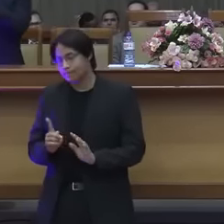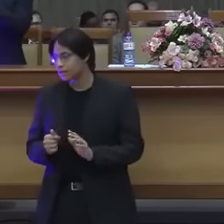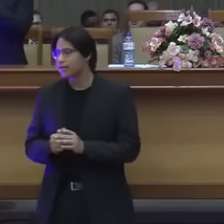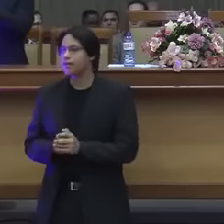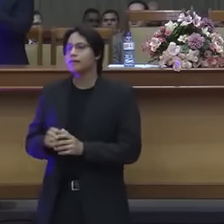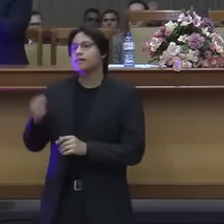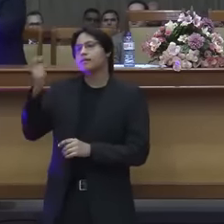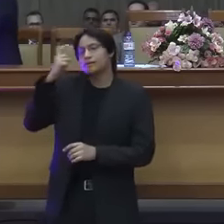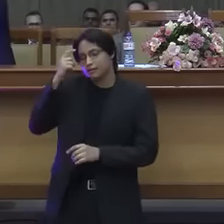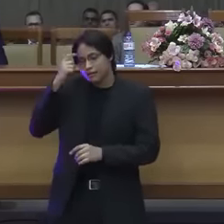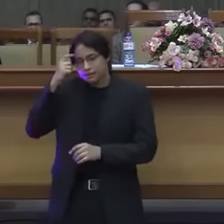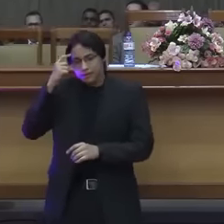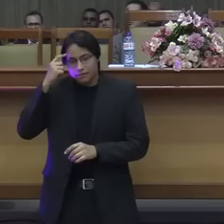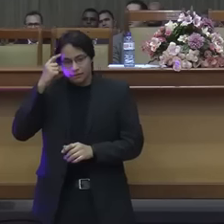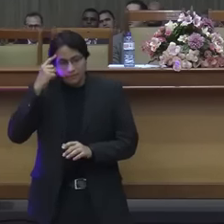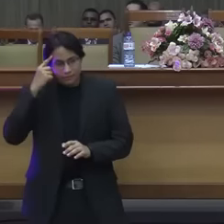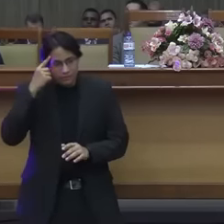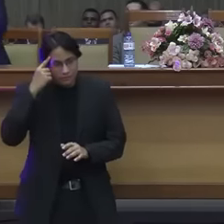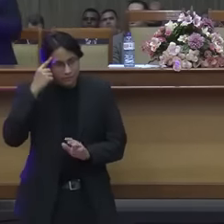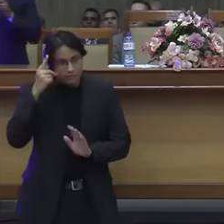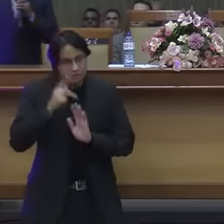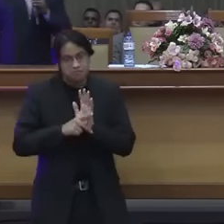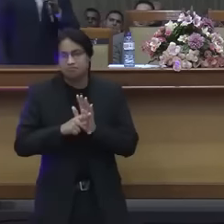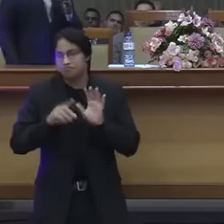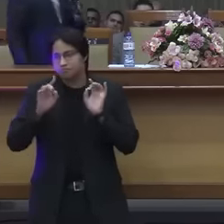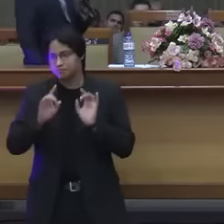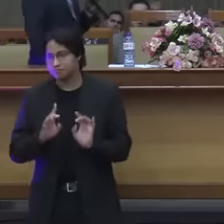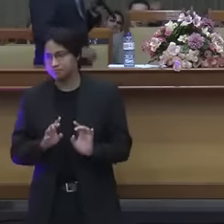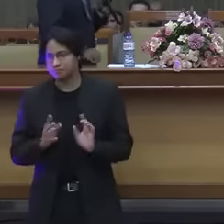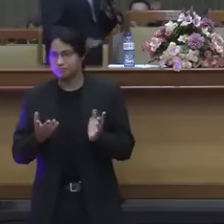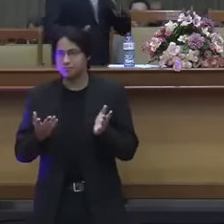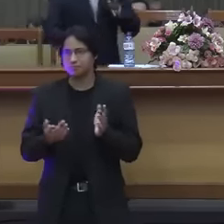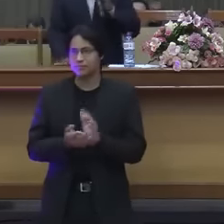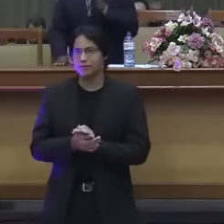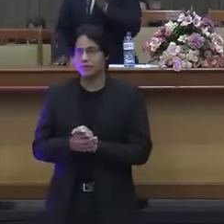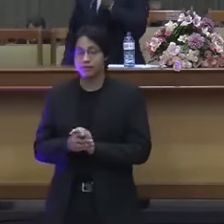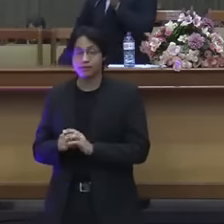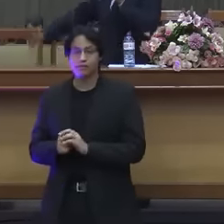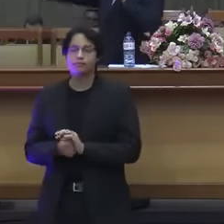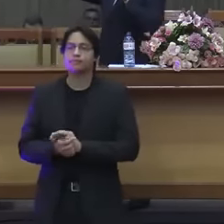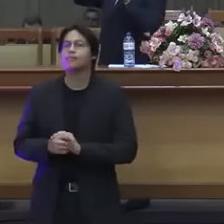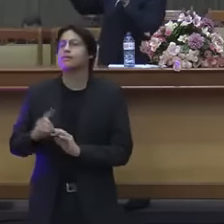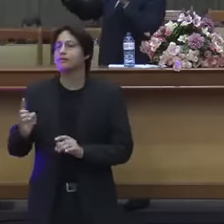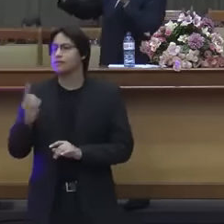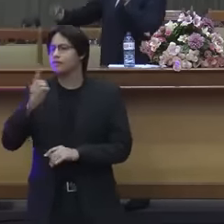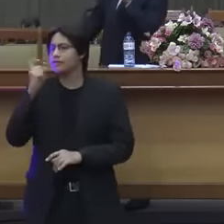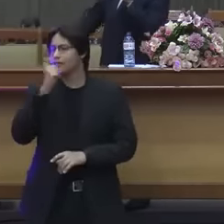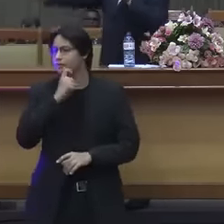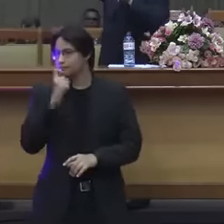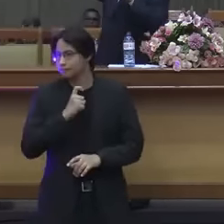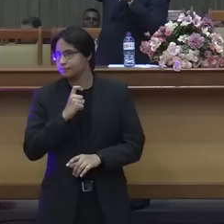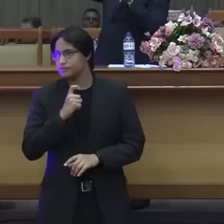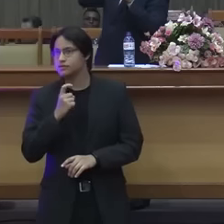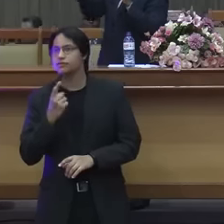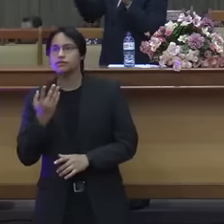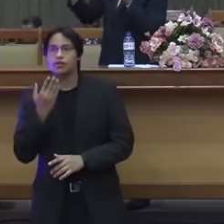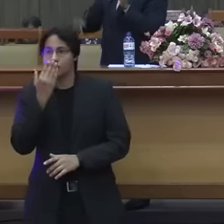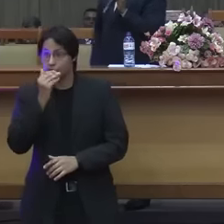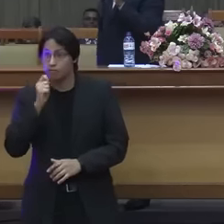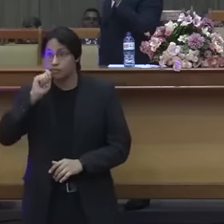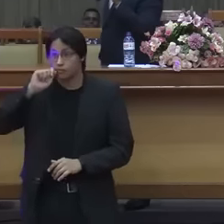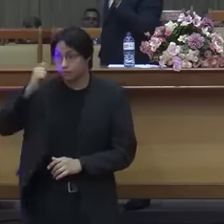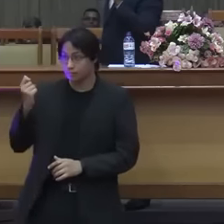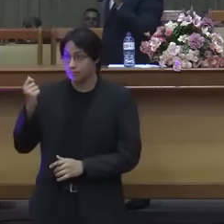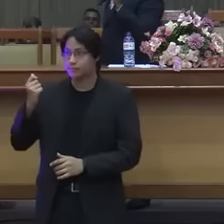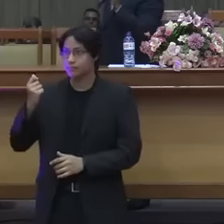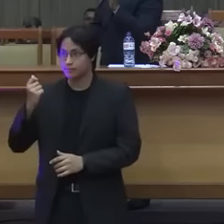sacerdote e ele estava era fugido eu pergunto aqui Davi mentiu comeu do pão santo